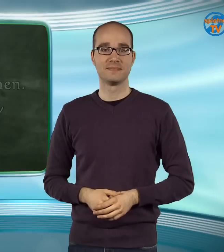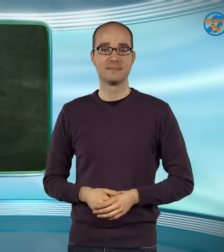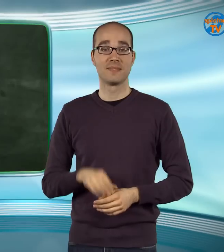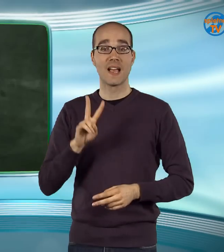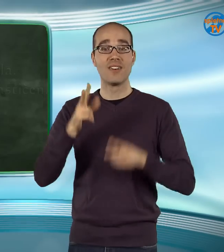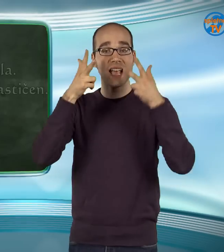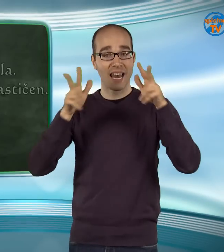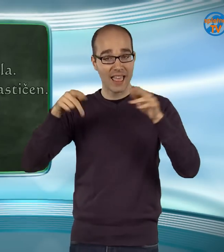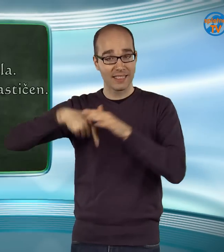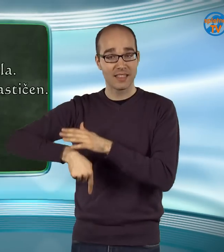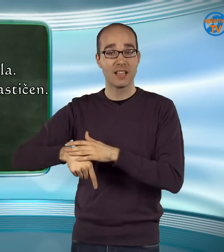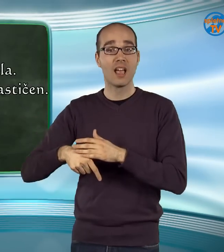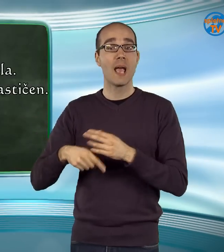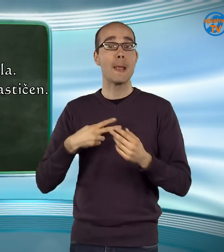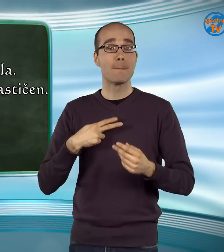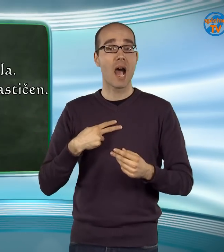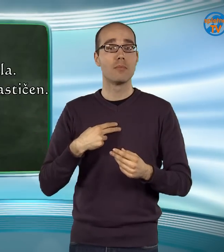V kleti imamo še dva stola.